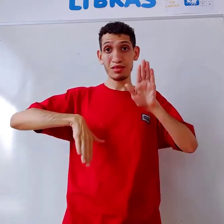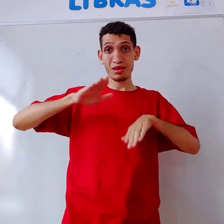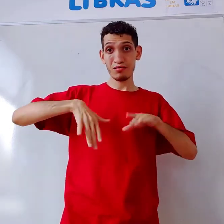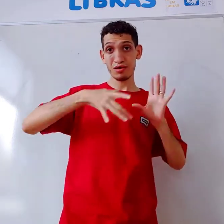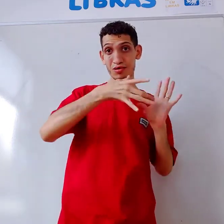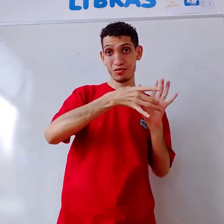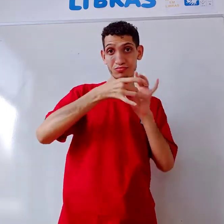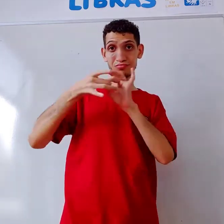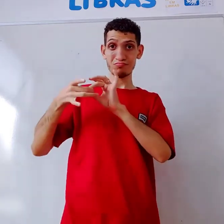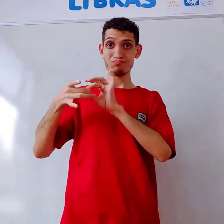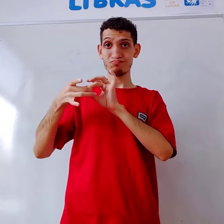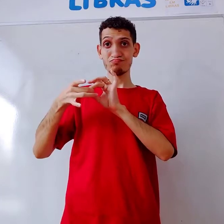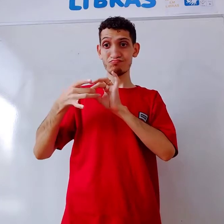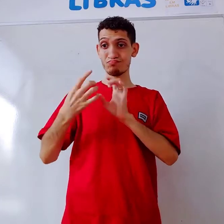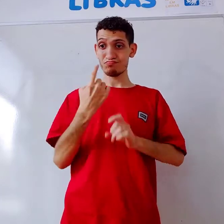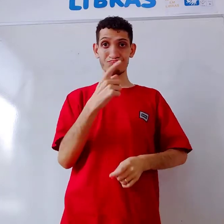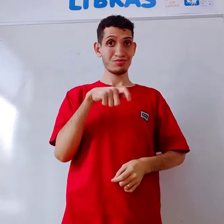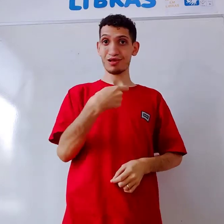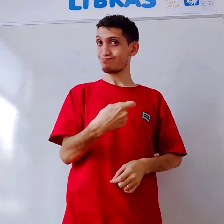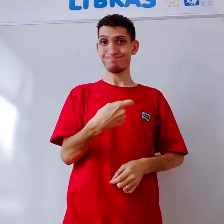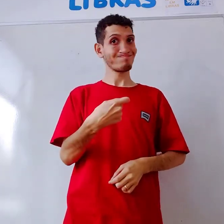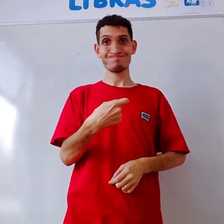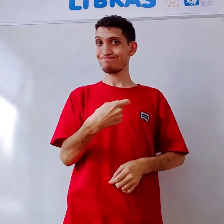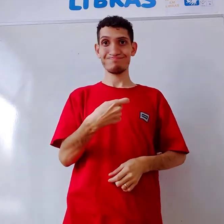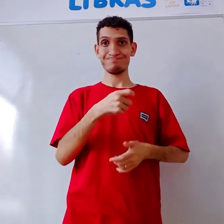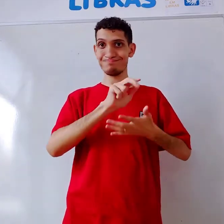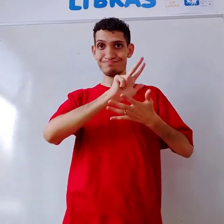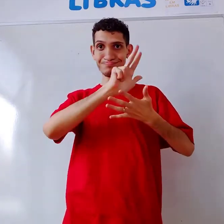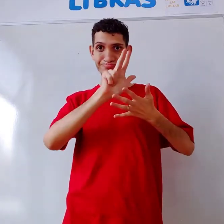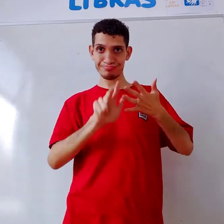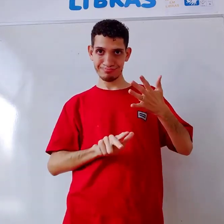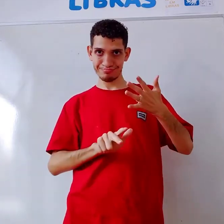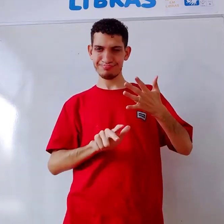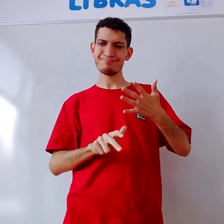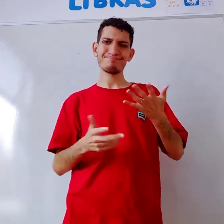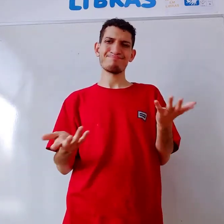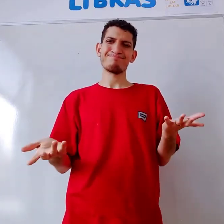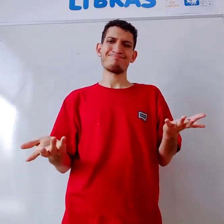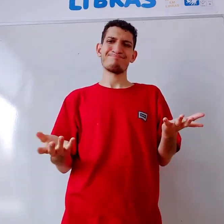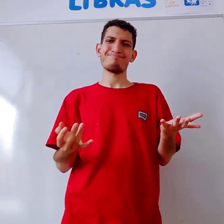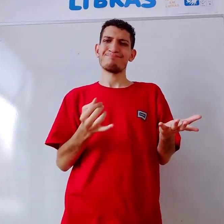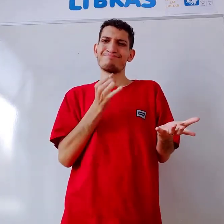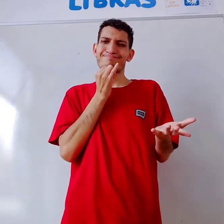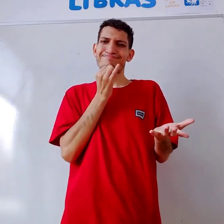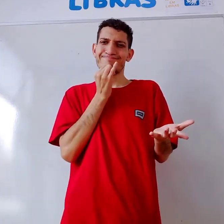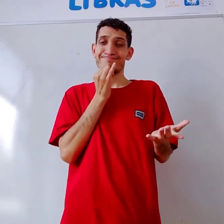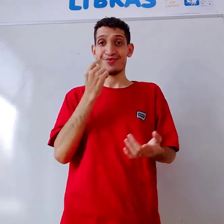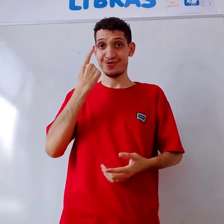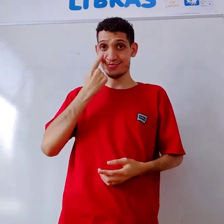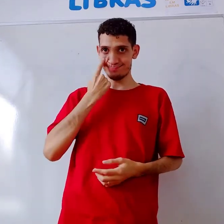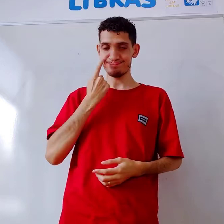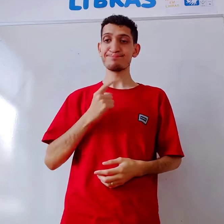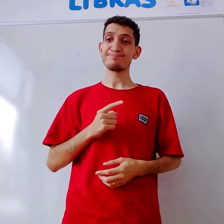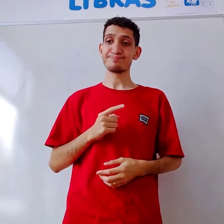Então, depende do contexto, um sinal não, vários, mas, exemplo,